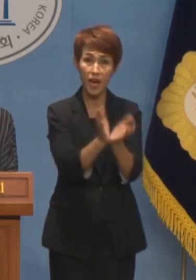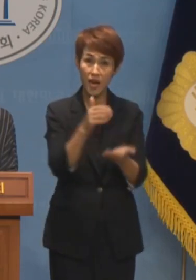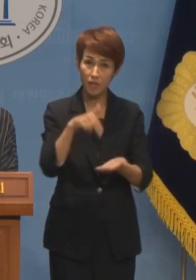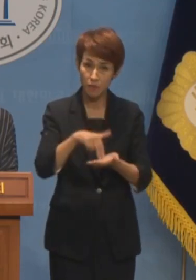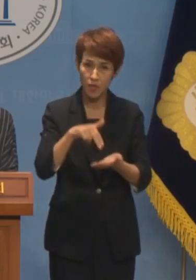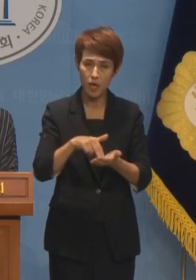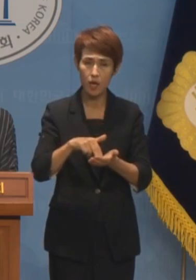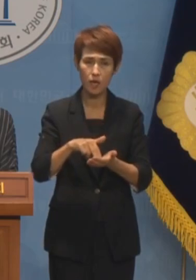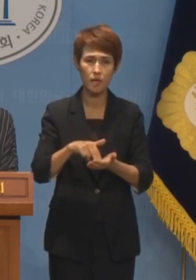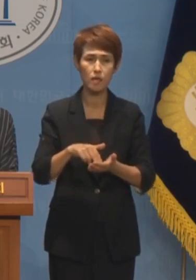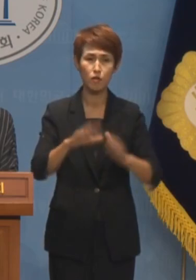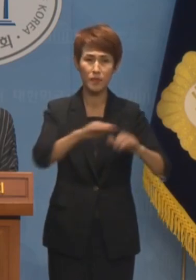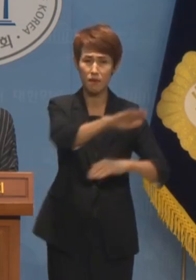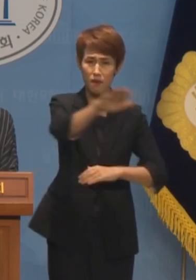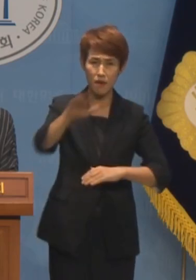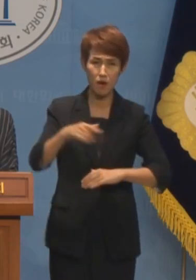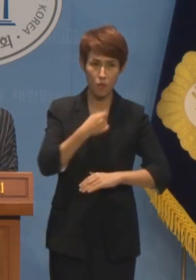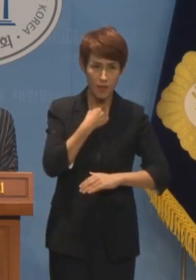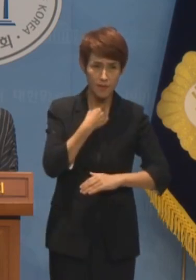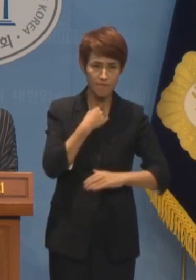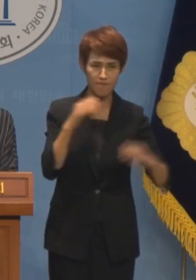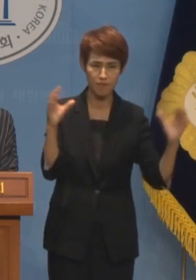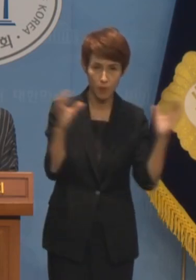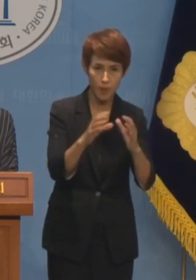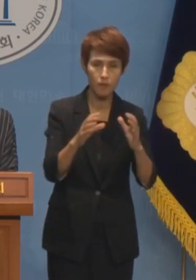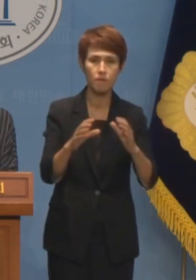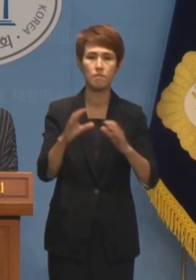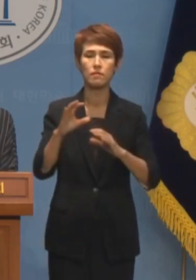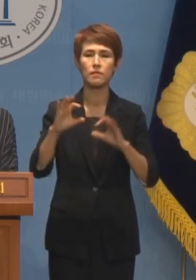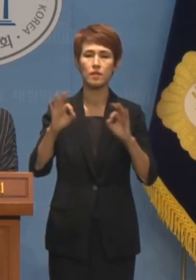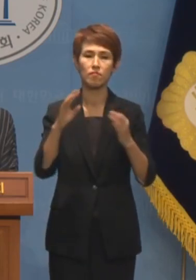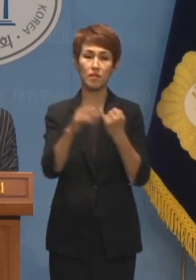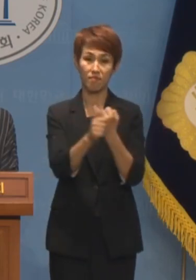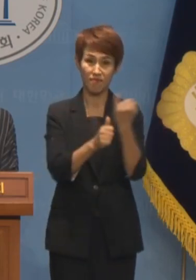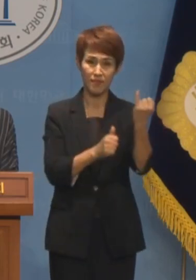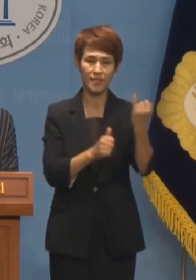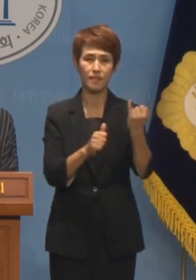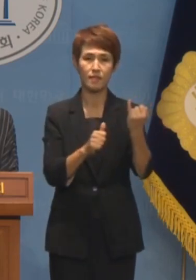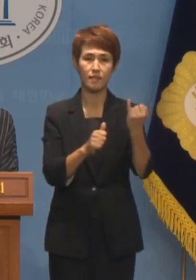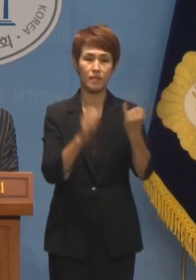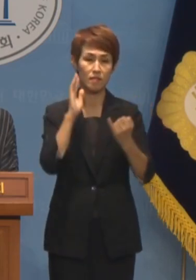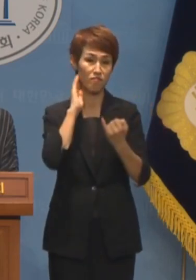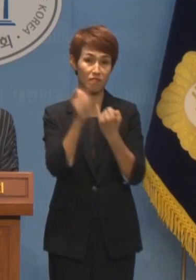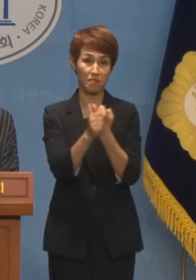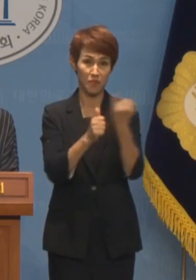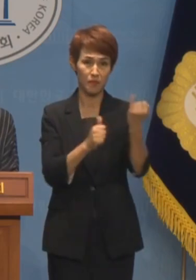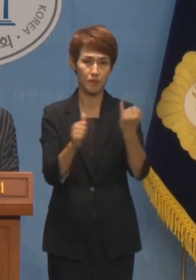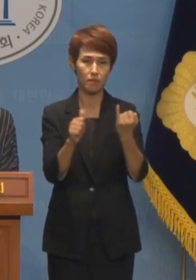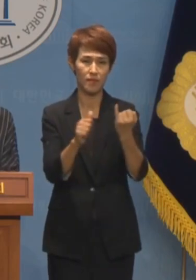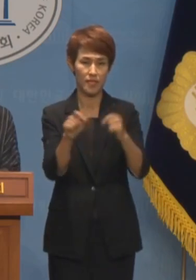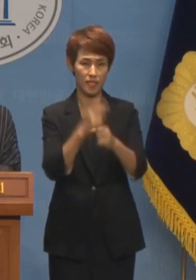국민적 요구를 모아 김건희 특검과 윤석열 정권 퇴진에 앞장설 것입니다.